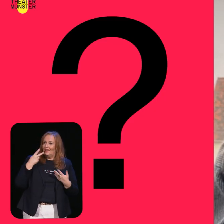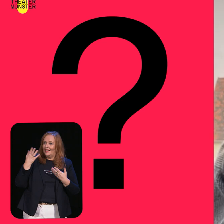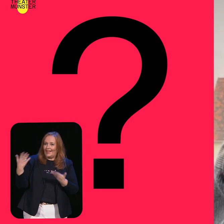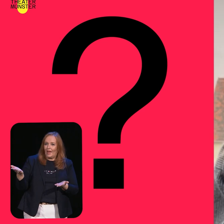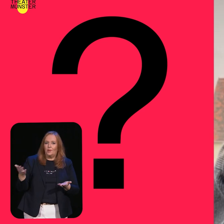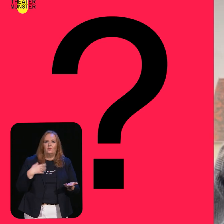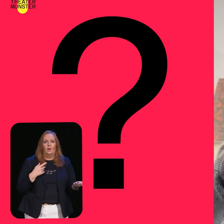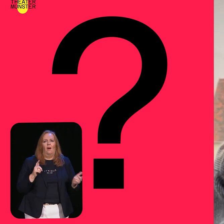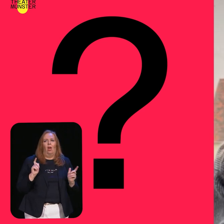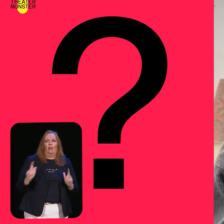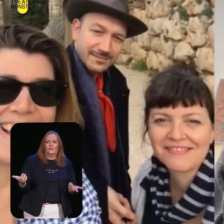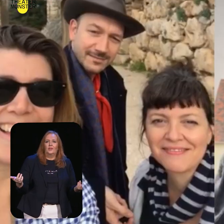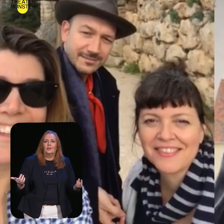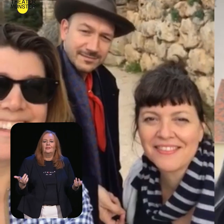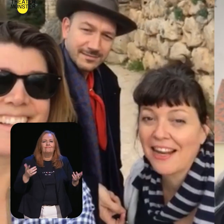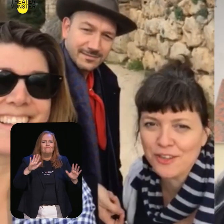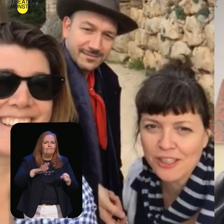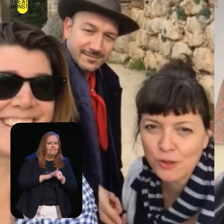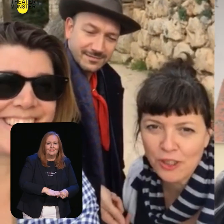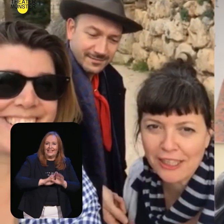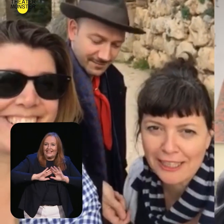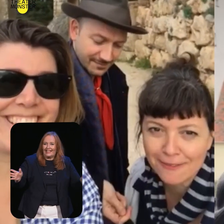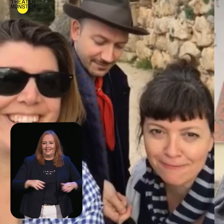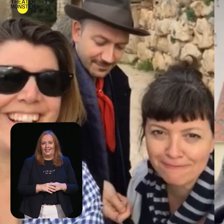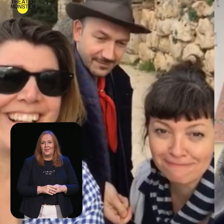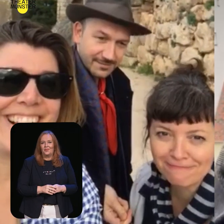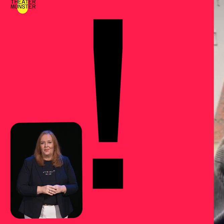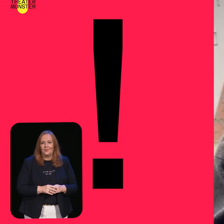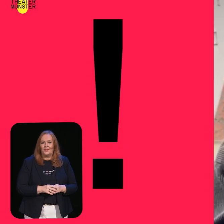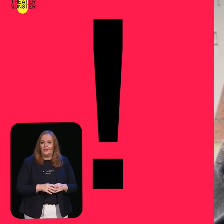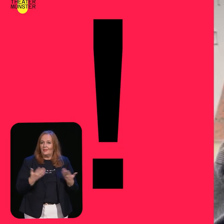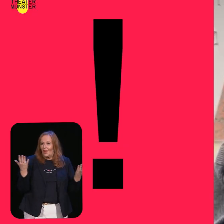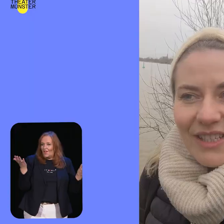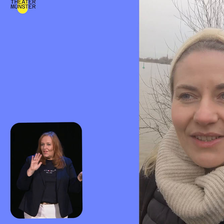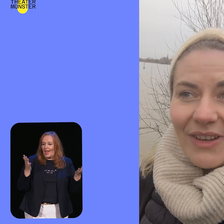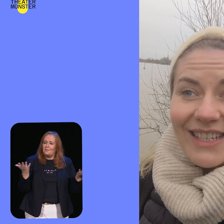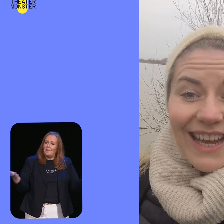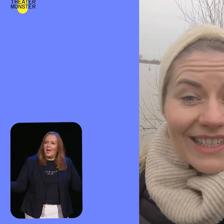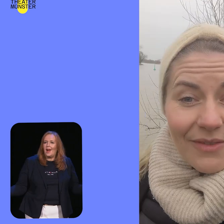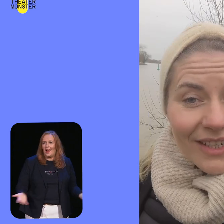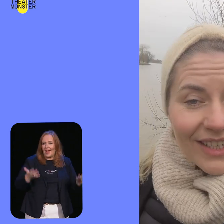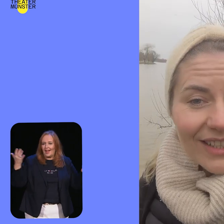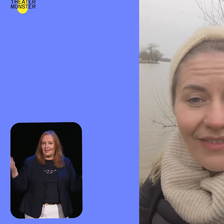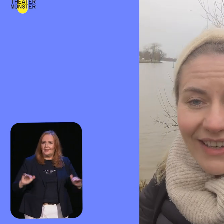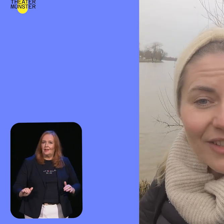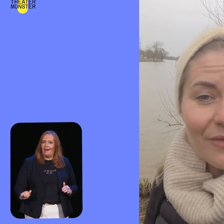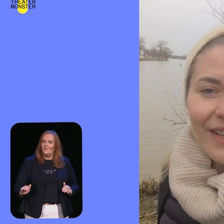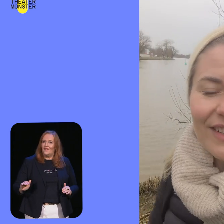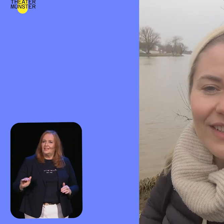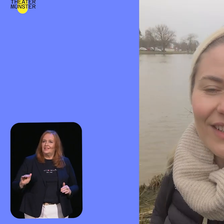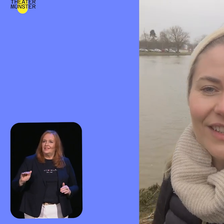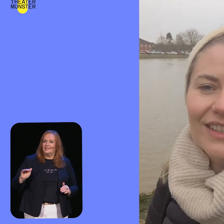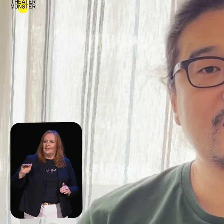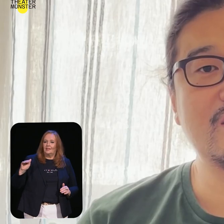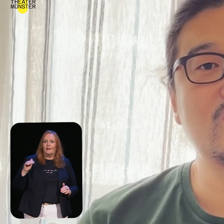wenn sie sieht, was wir ihr hinterlassen haben. Lasst euch nicht unterkriegen. Dass es vielleicht leichter wird, erwachsen zu